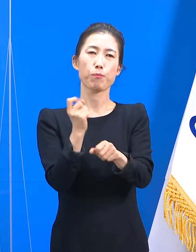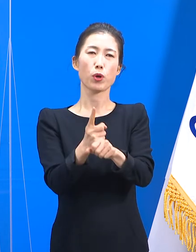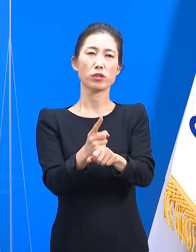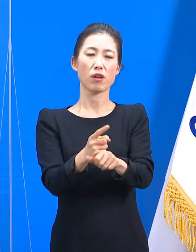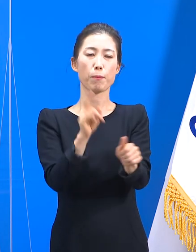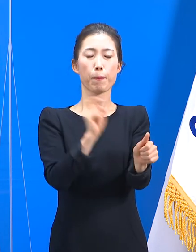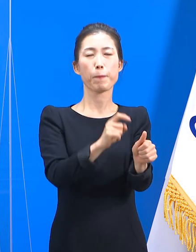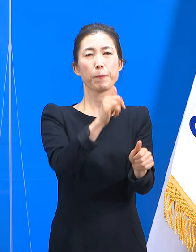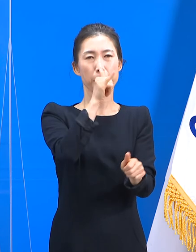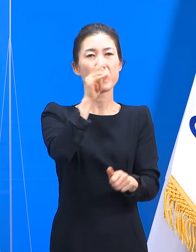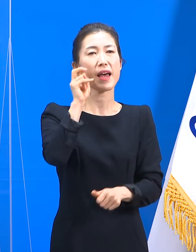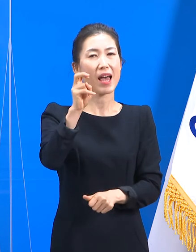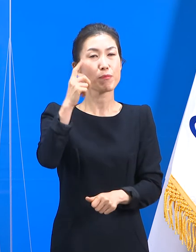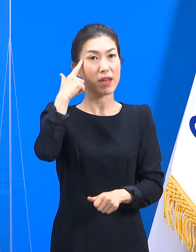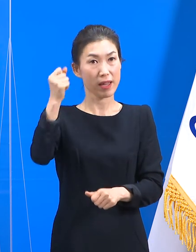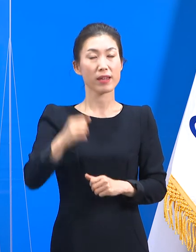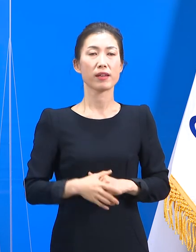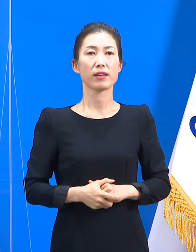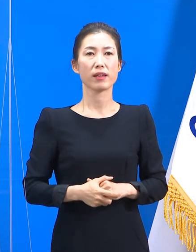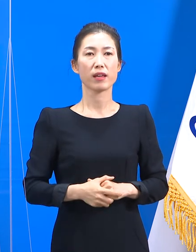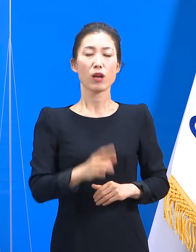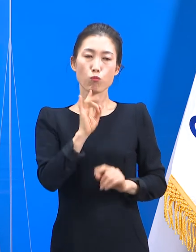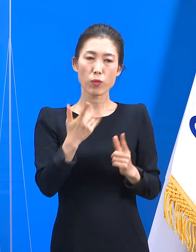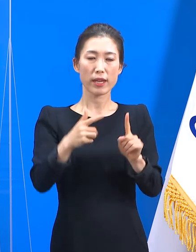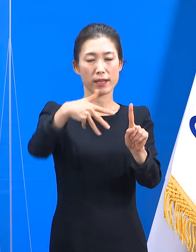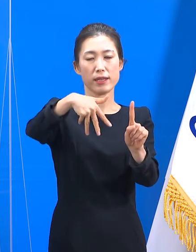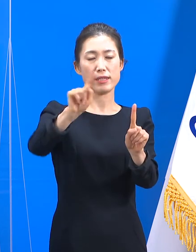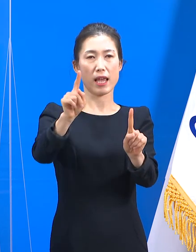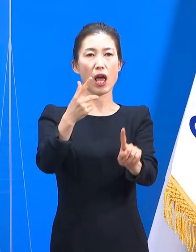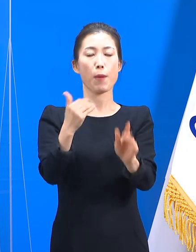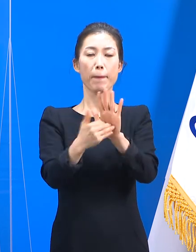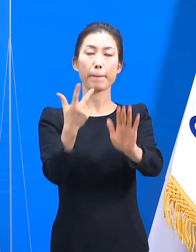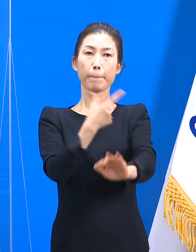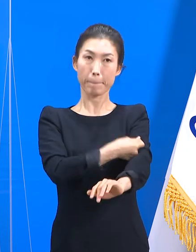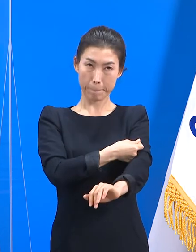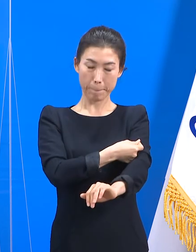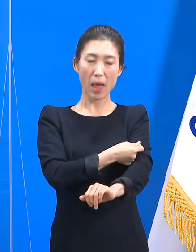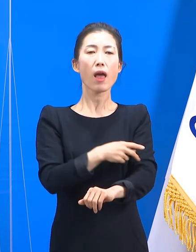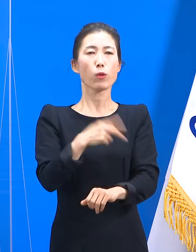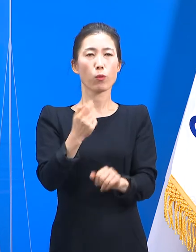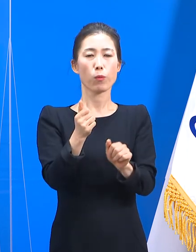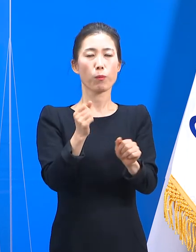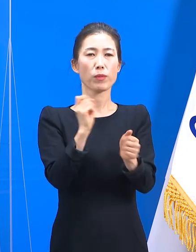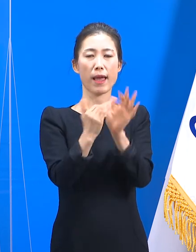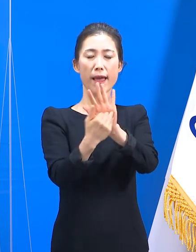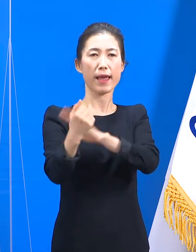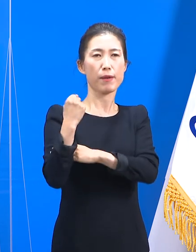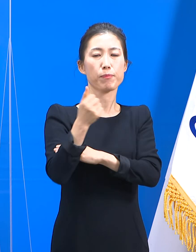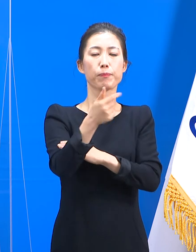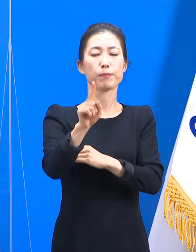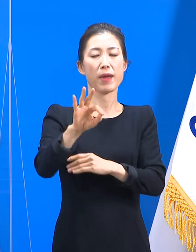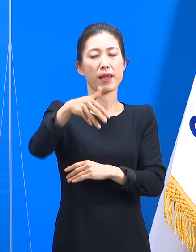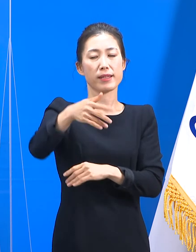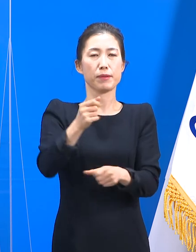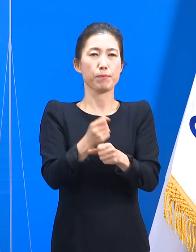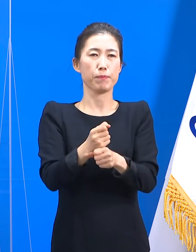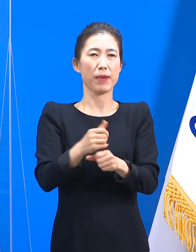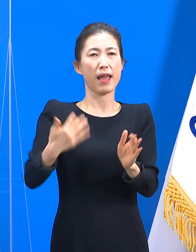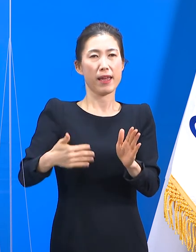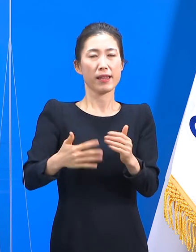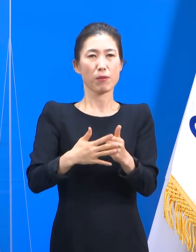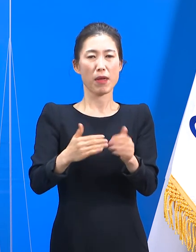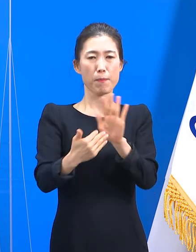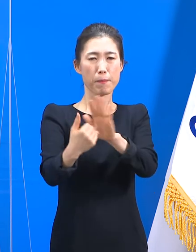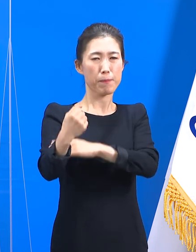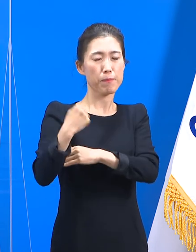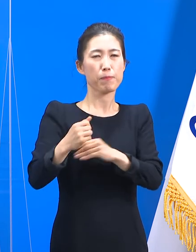않았을까 추정합니다. 또한 1회차 백신을 접종받더라도 항체가 형성되어 충분한 방역력을 획득할